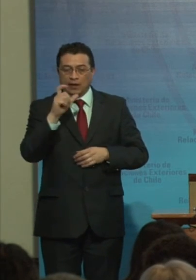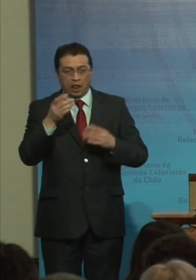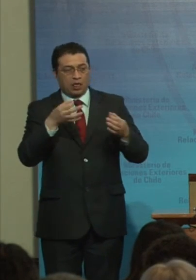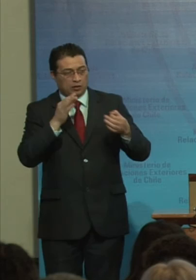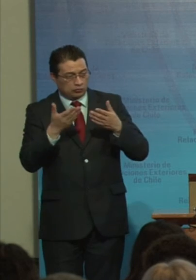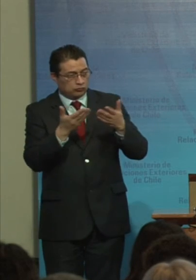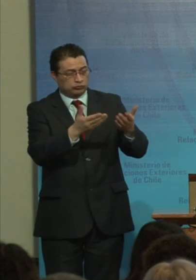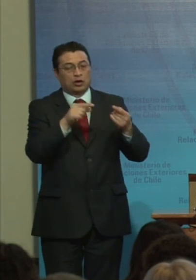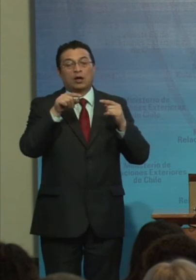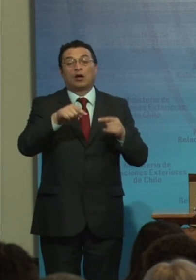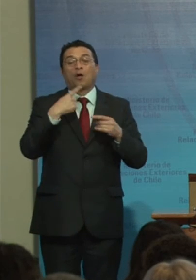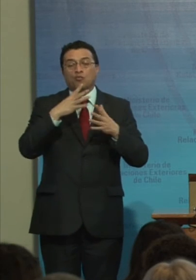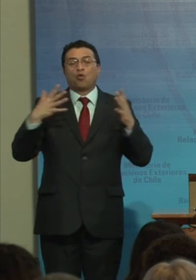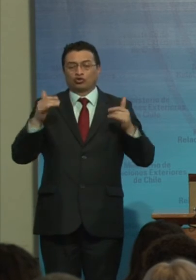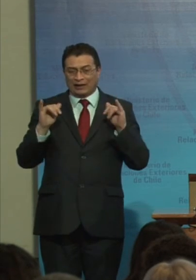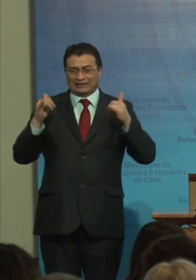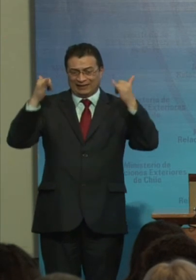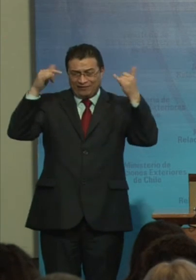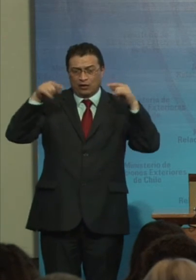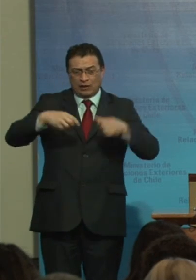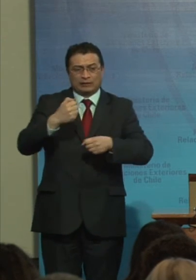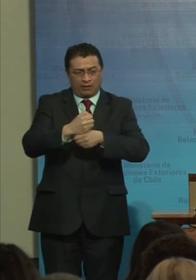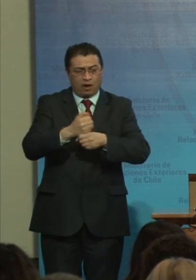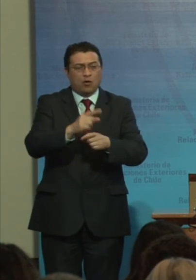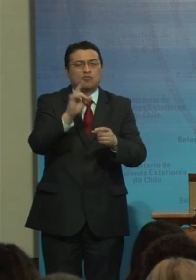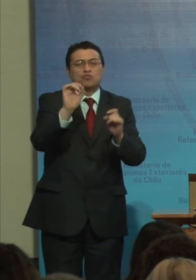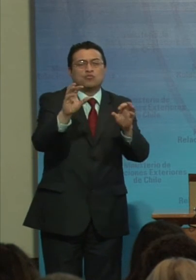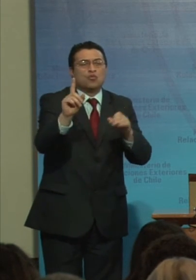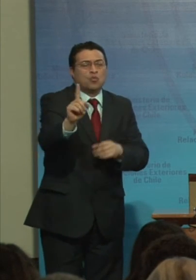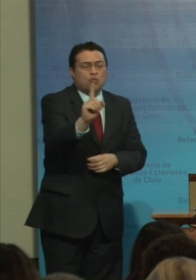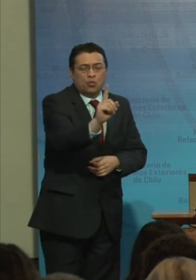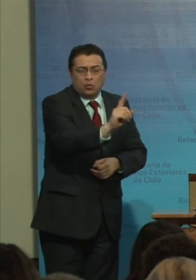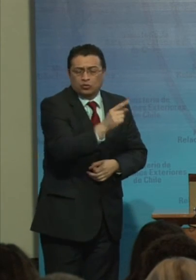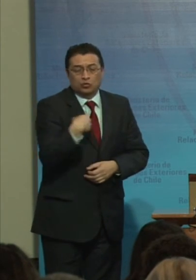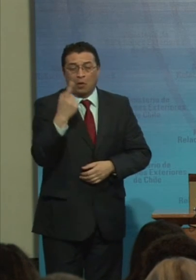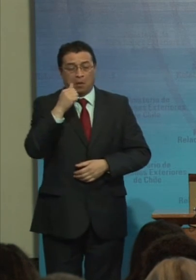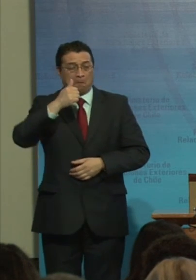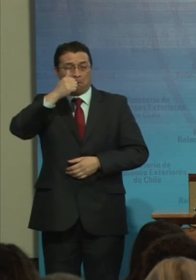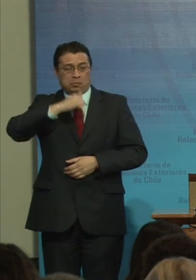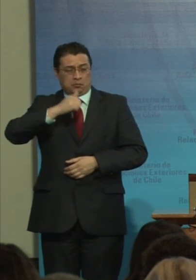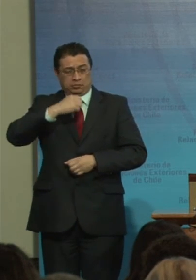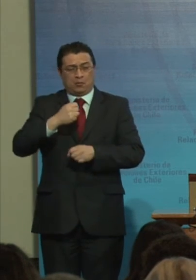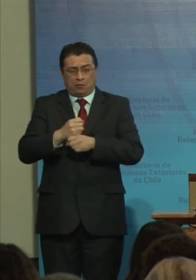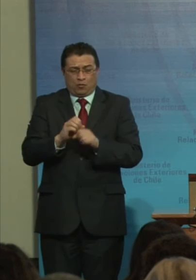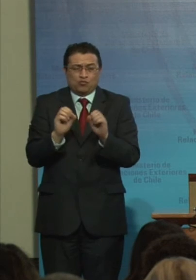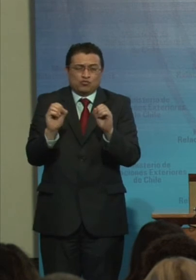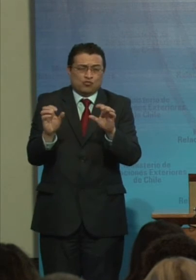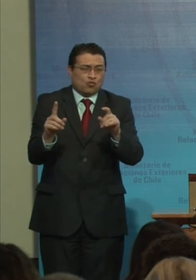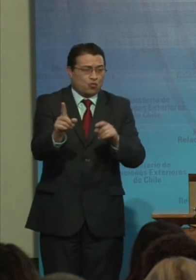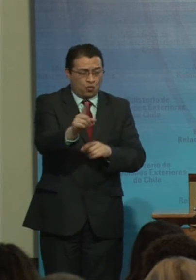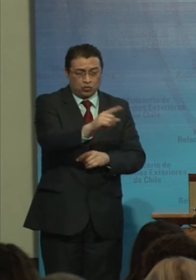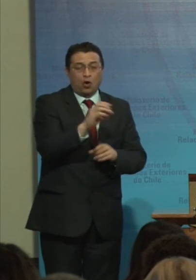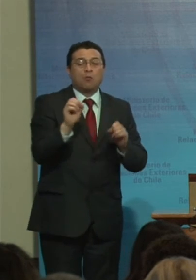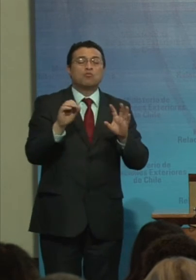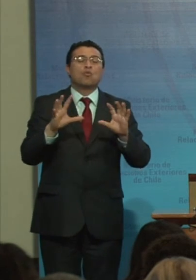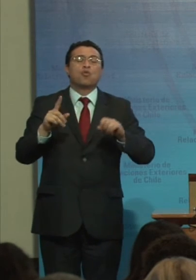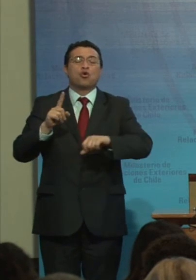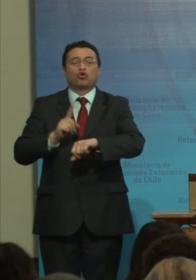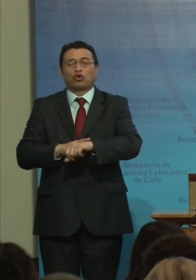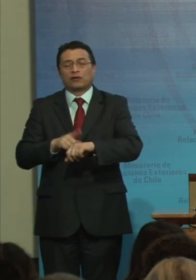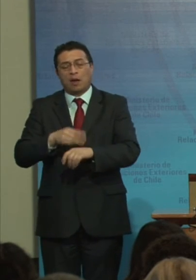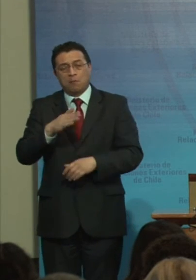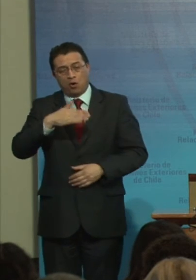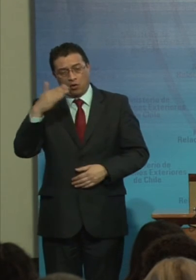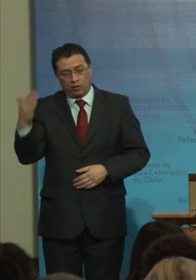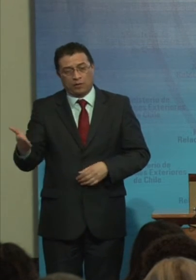celebrar Principalmente Por el trabajo Que han tenido Tantas personas De manera anónima Que durante mucho tiempo